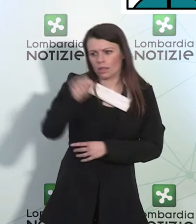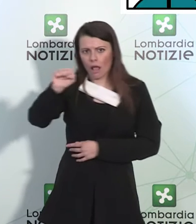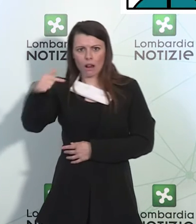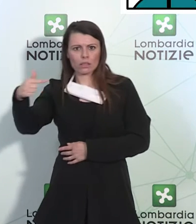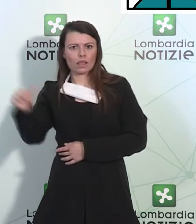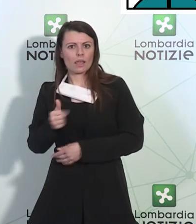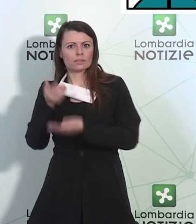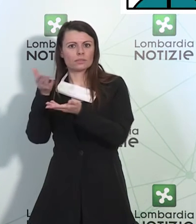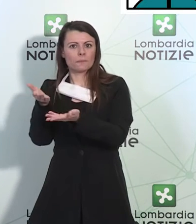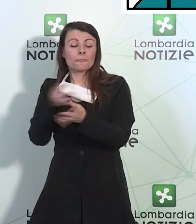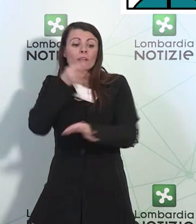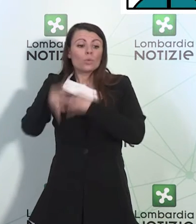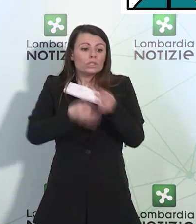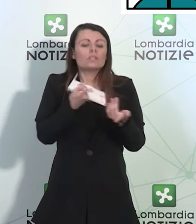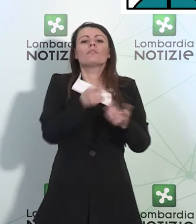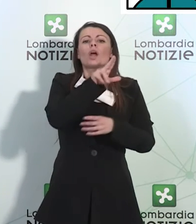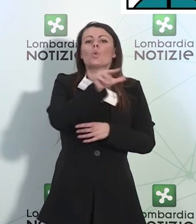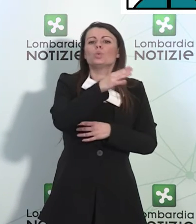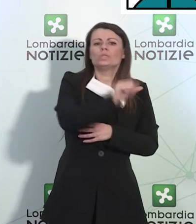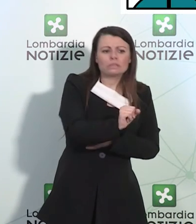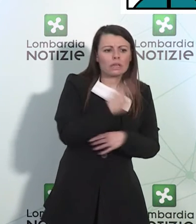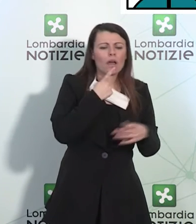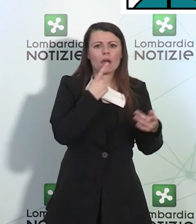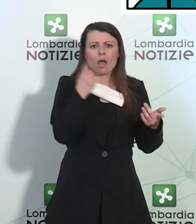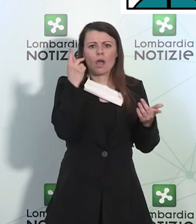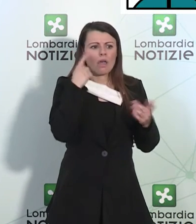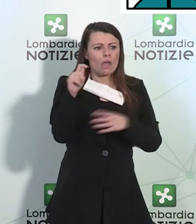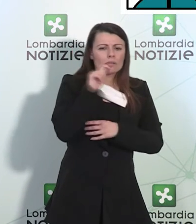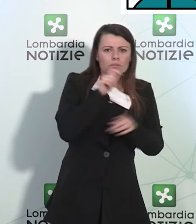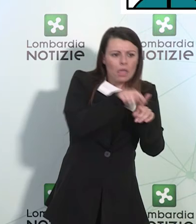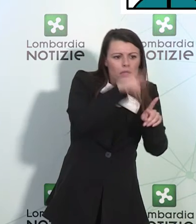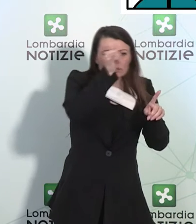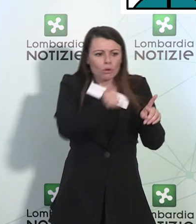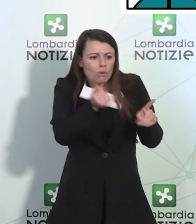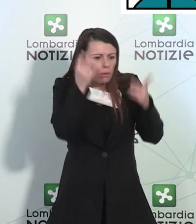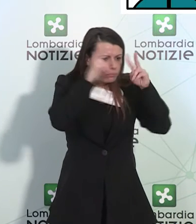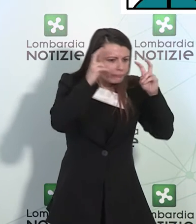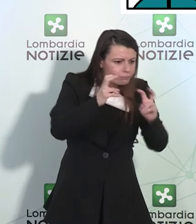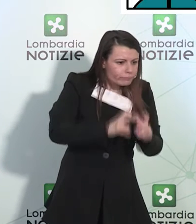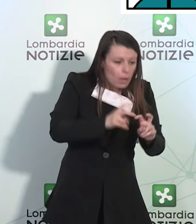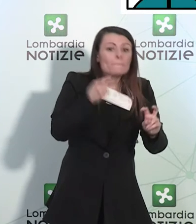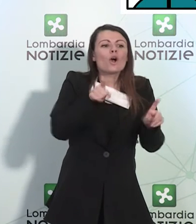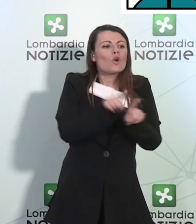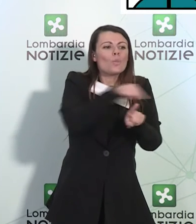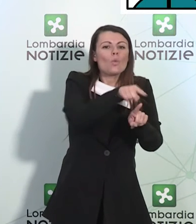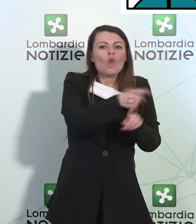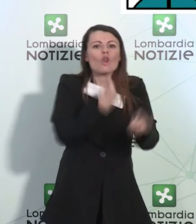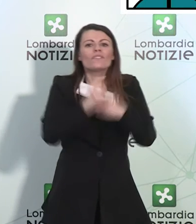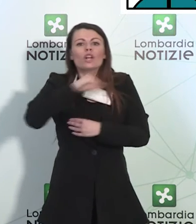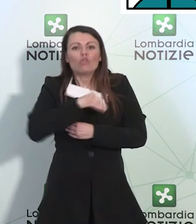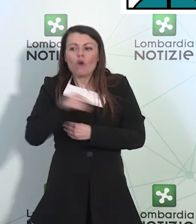vengono svolti dagli USCA o da quelle persone che, per conto della TS, vanno ad